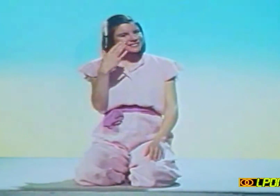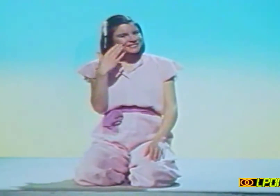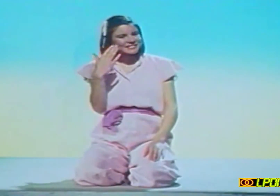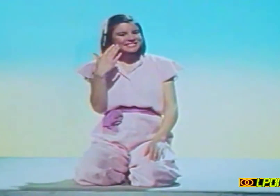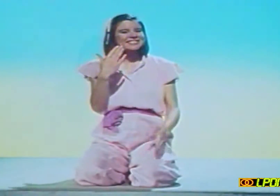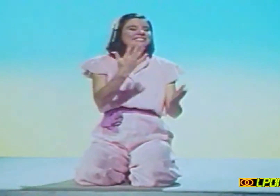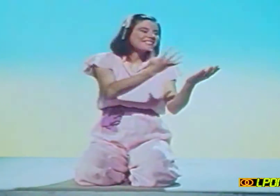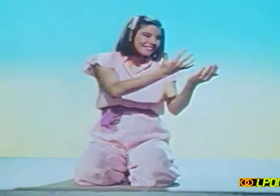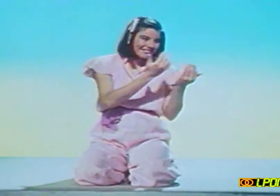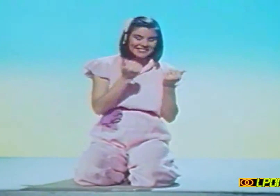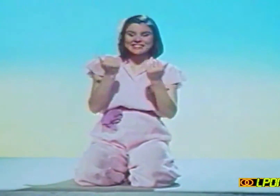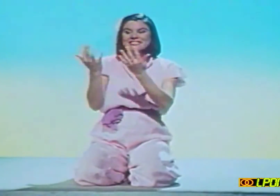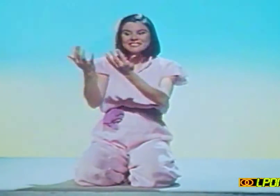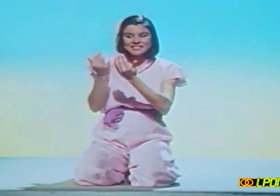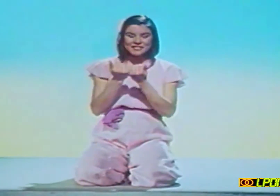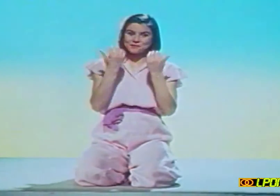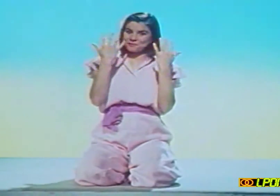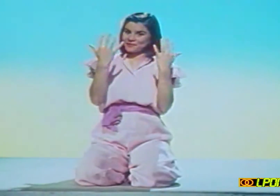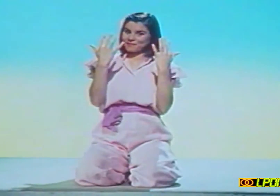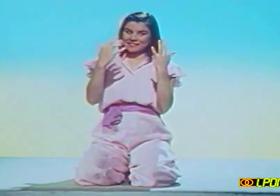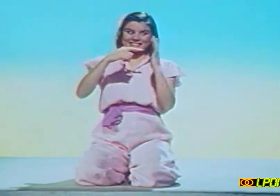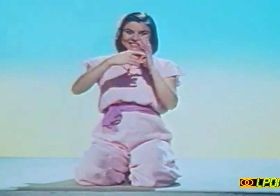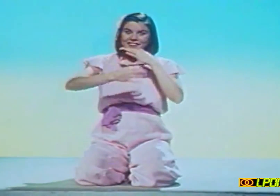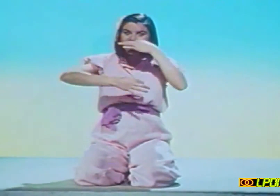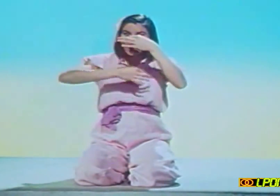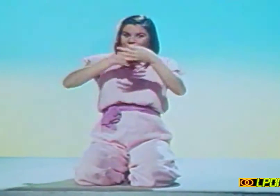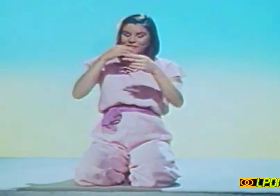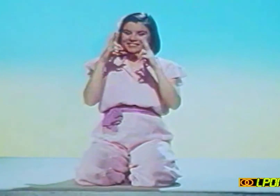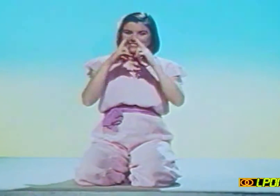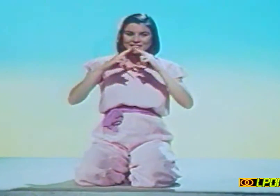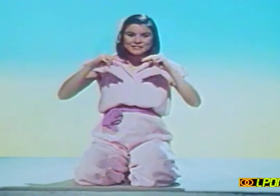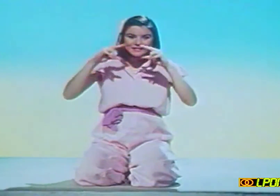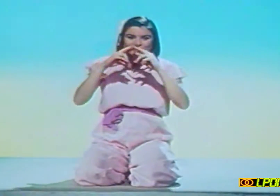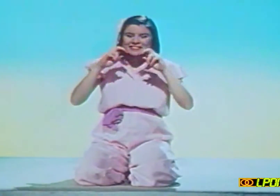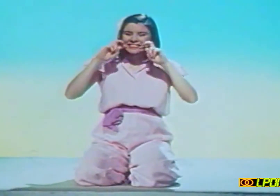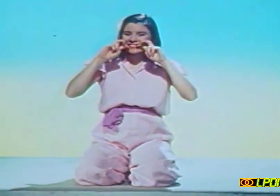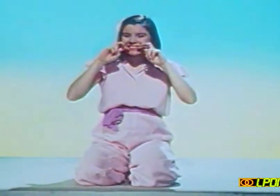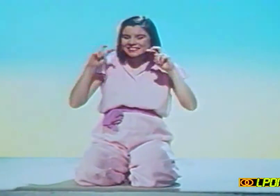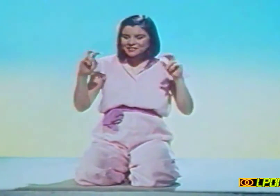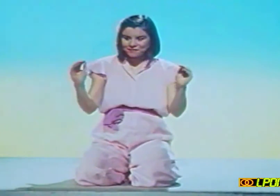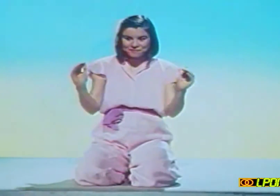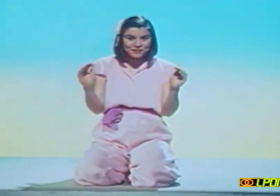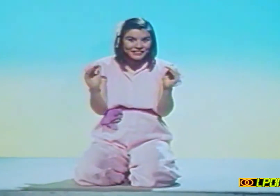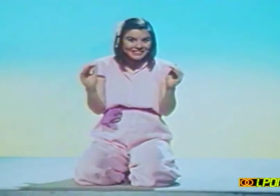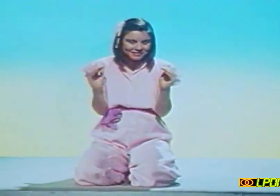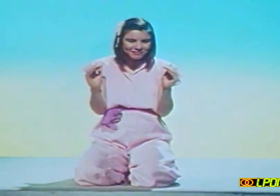Bonjour, regardez mes mains. Elles vont vous raconter l'histoire d'un petit tigre.